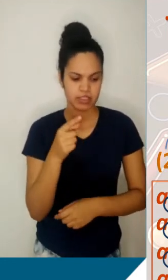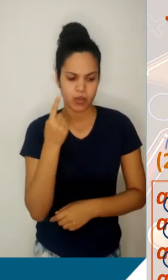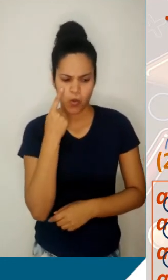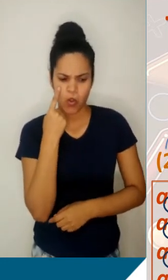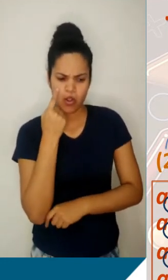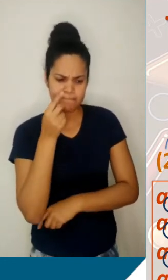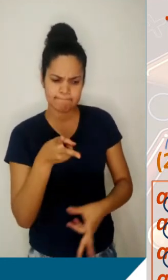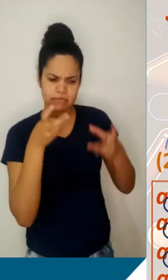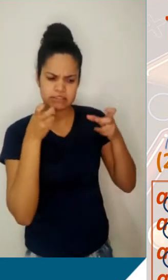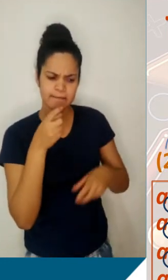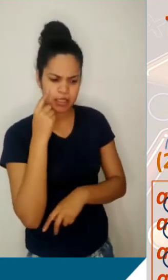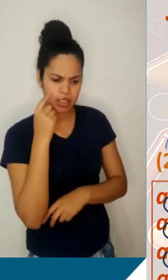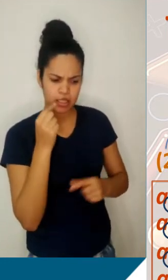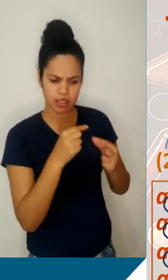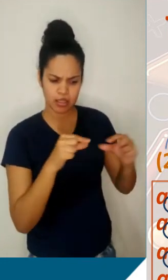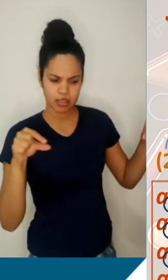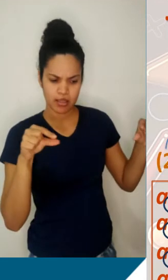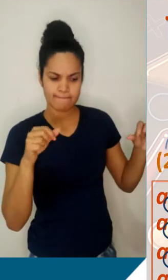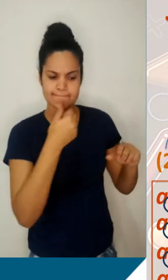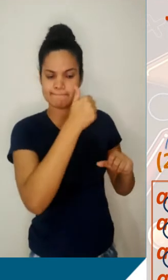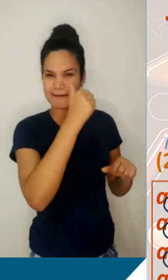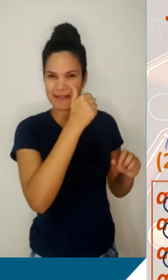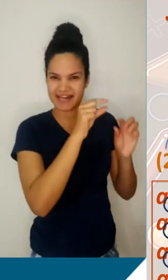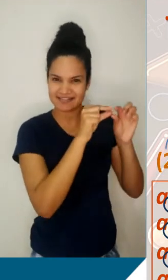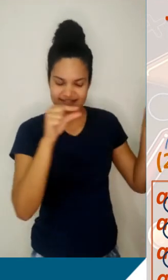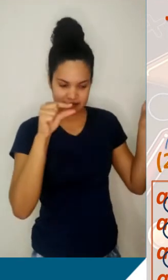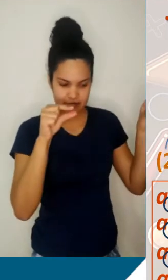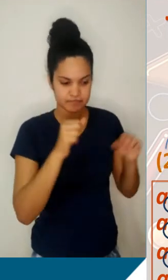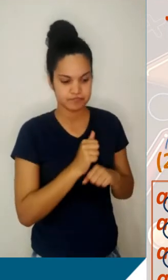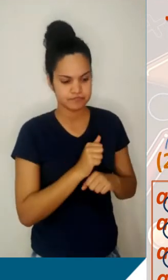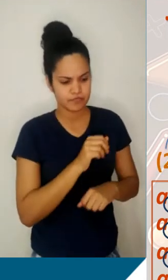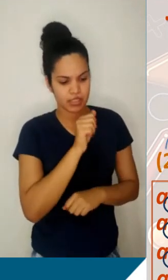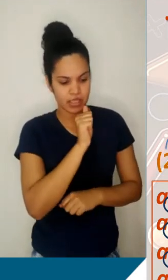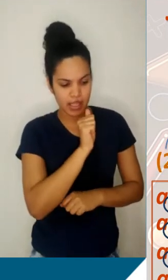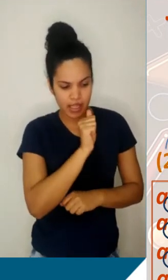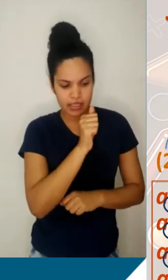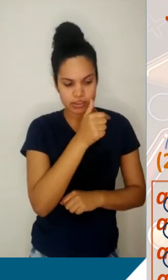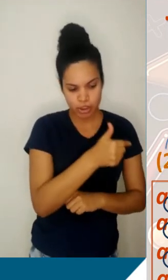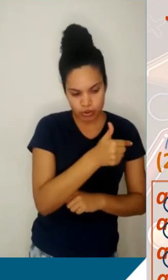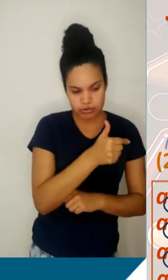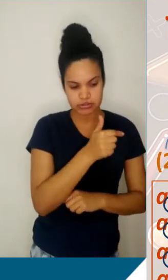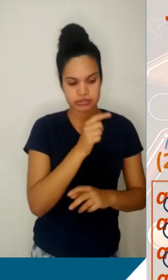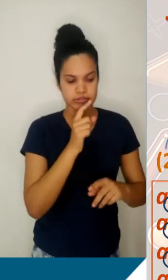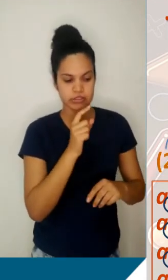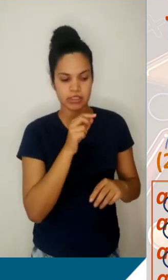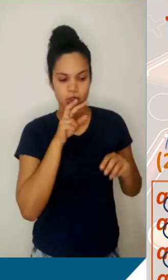Então, reparem o seguinte. Olha para aquela primeira linha, onde está assim, A2 é igual ao A1 mais a razão.